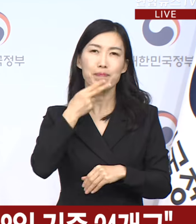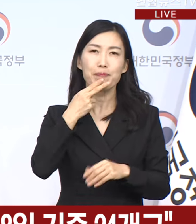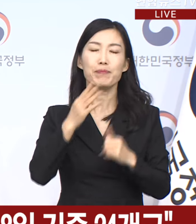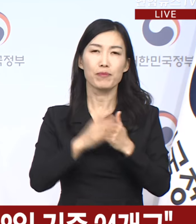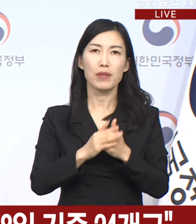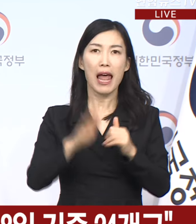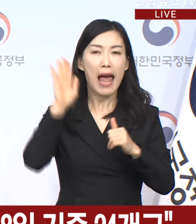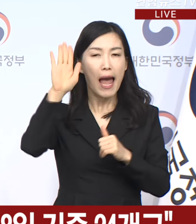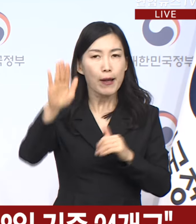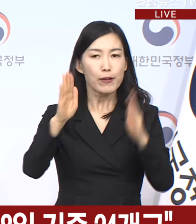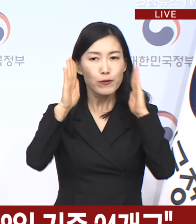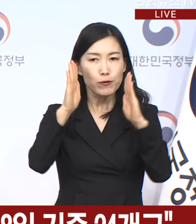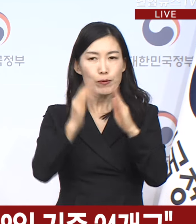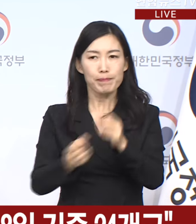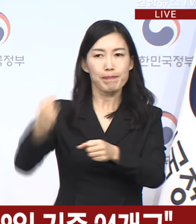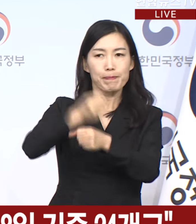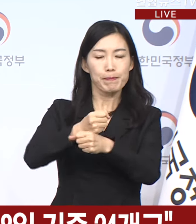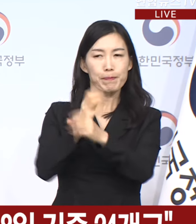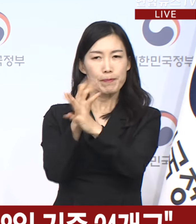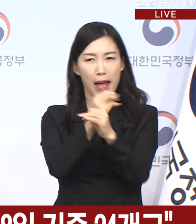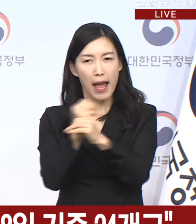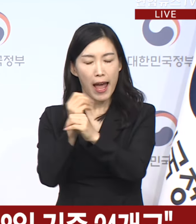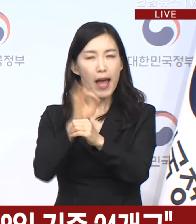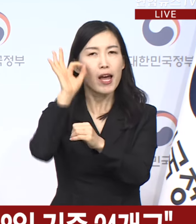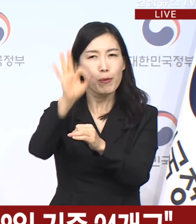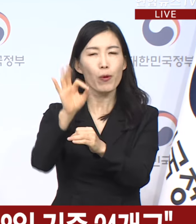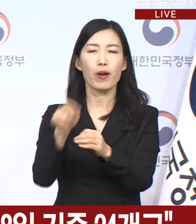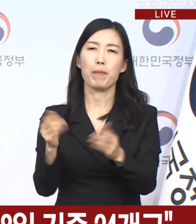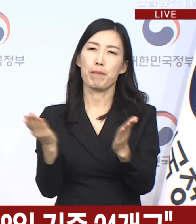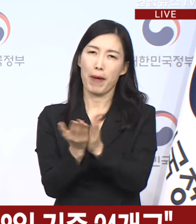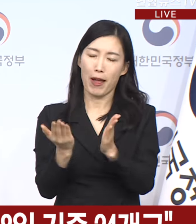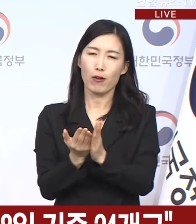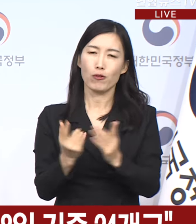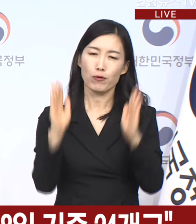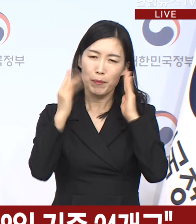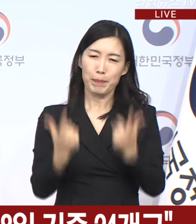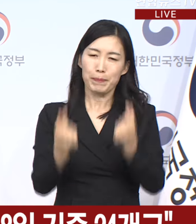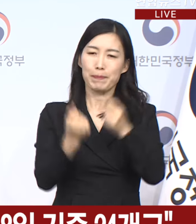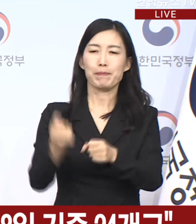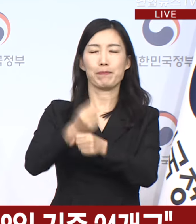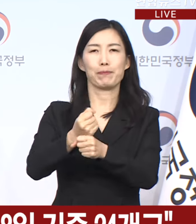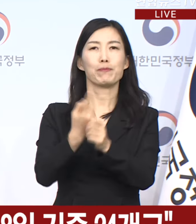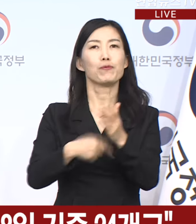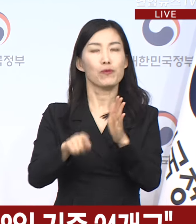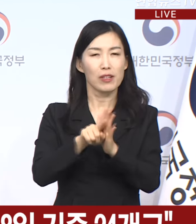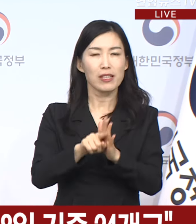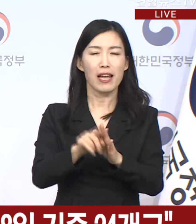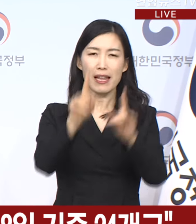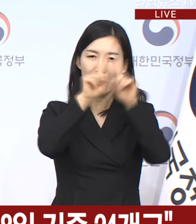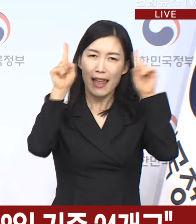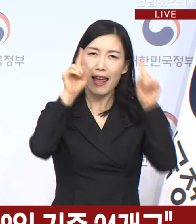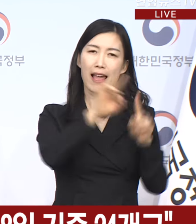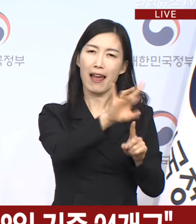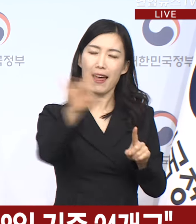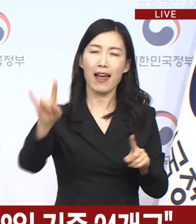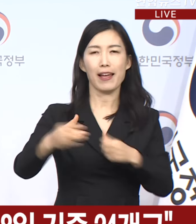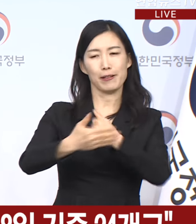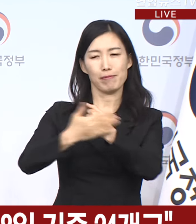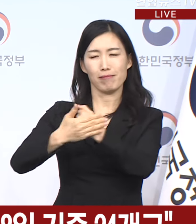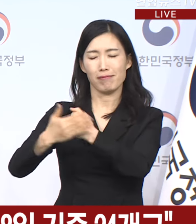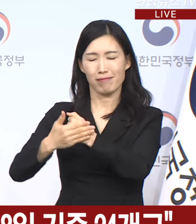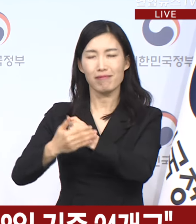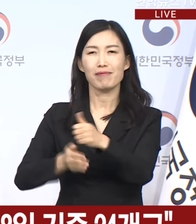수업 재개 일정과 연계하여 조속히 수업이 운영될 수 있도록 각 대학의 적극적인 노력을